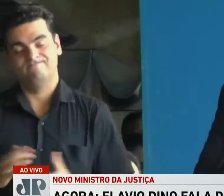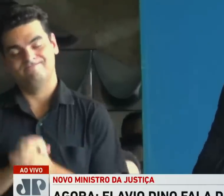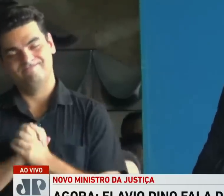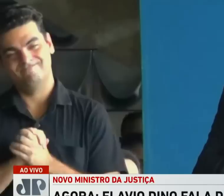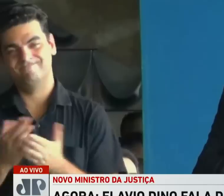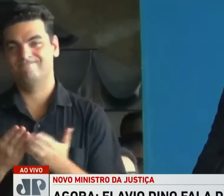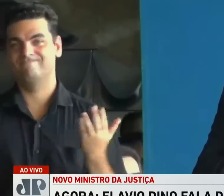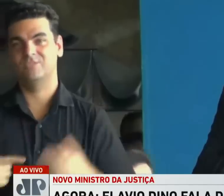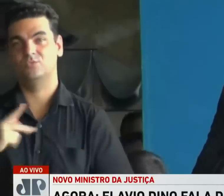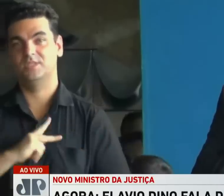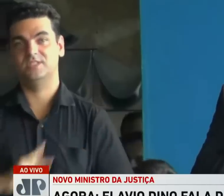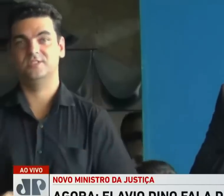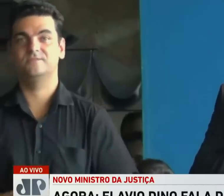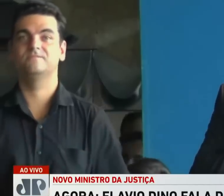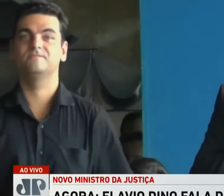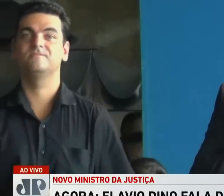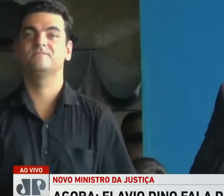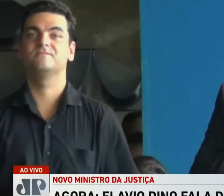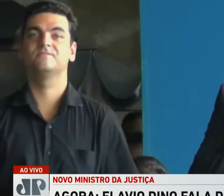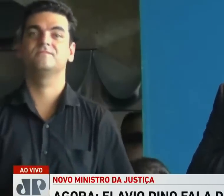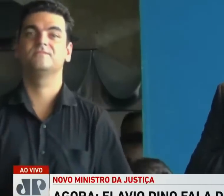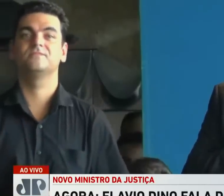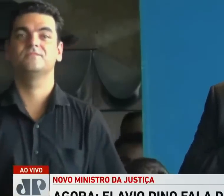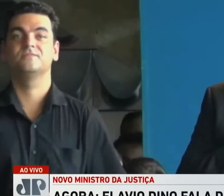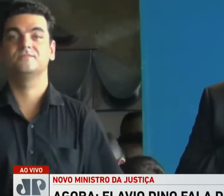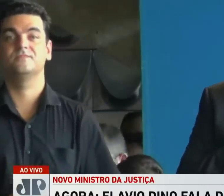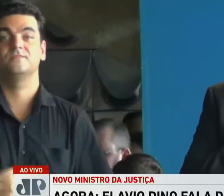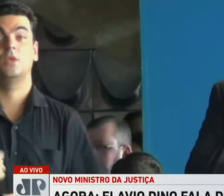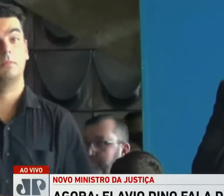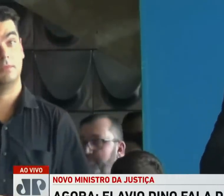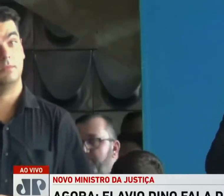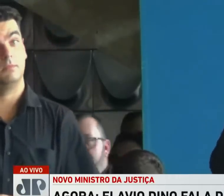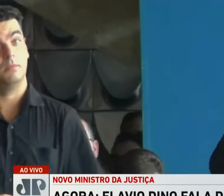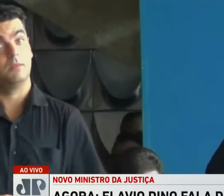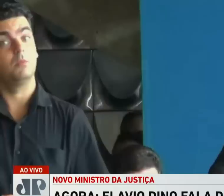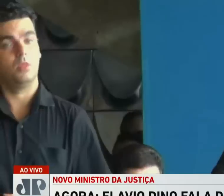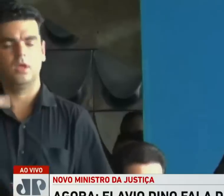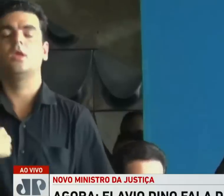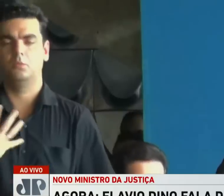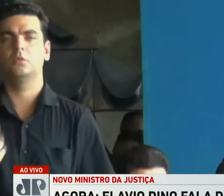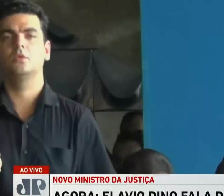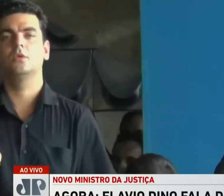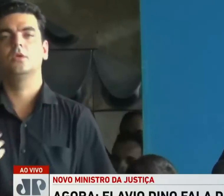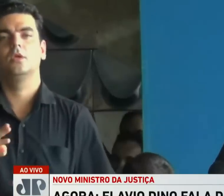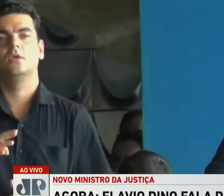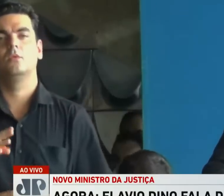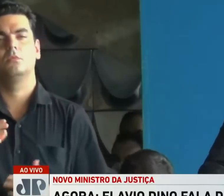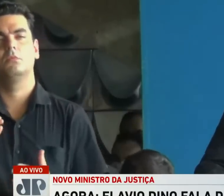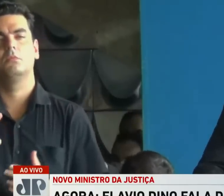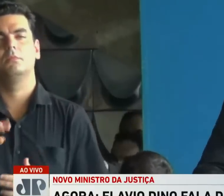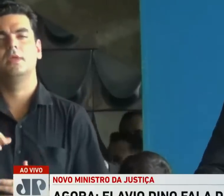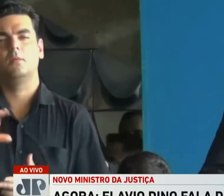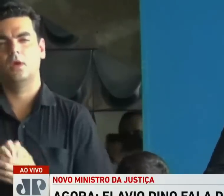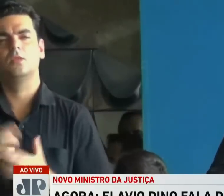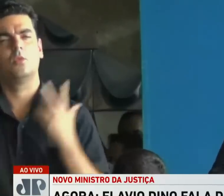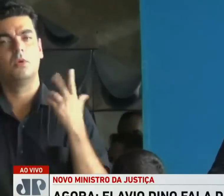abraço ao nosso vice-presidente. Eu, do ponto de vista político, sou assumidamente e publicamente bígamo. Então, eu